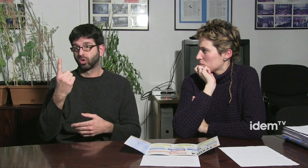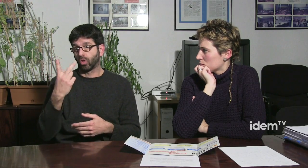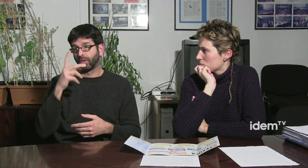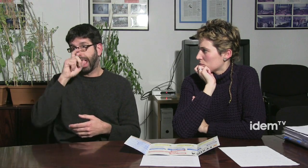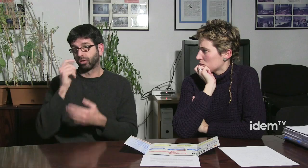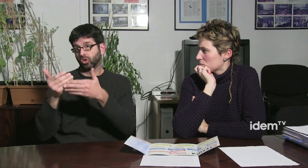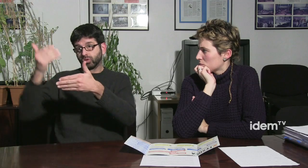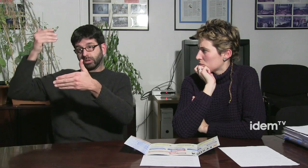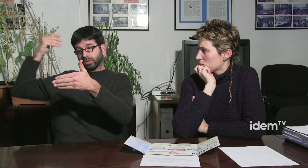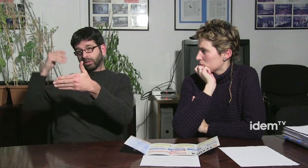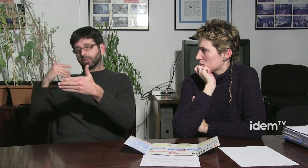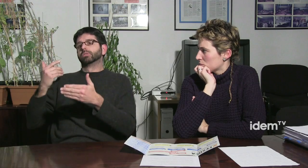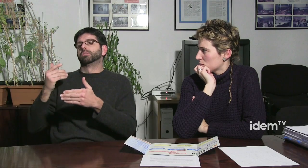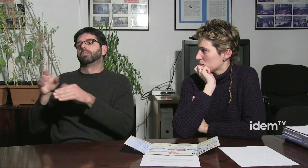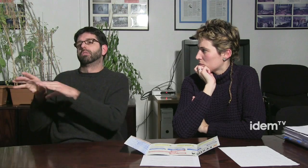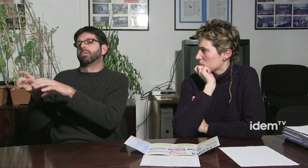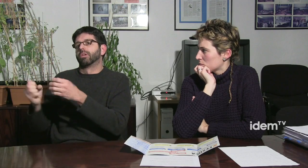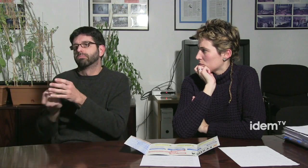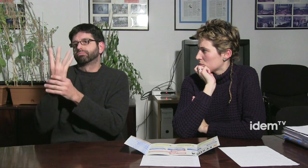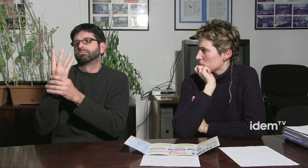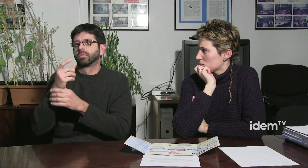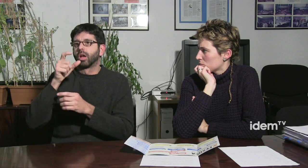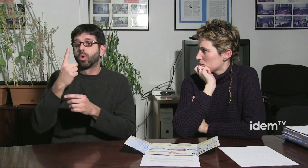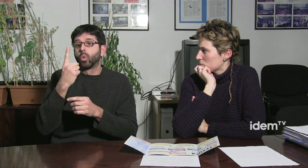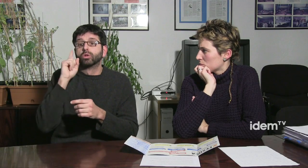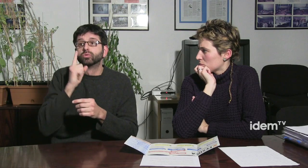el Casal Lambda ja funcionava des del 2001